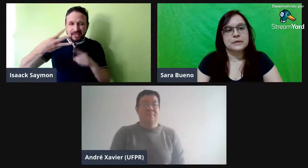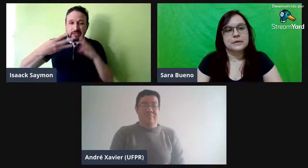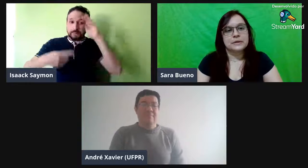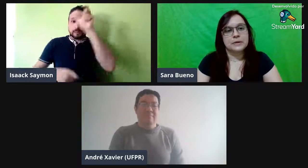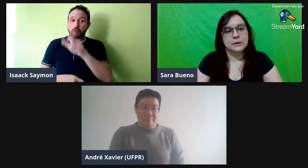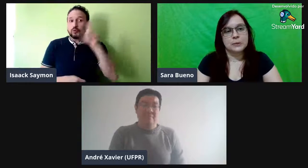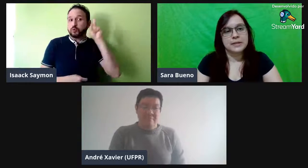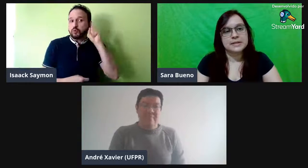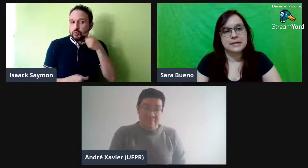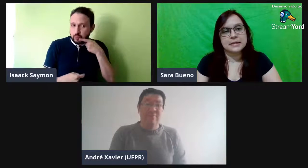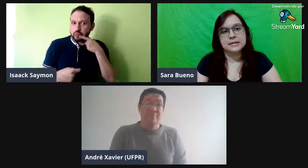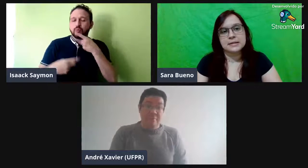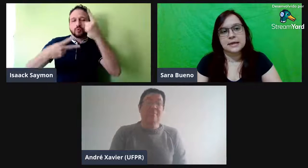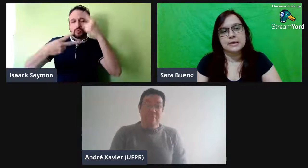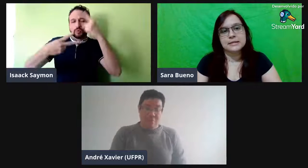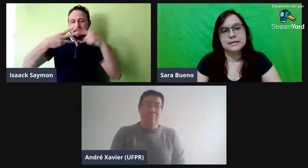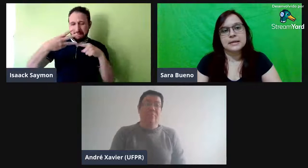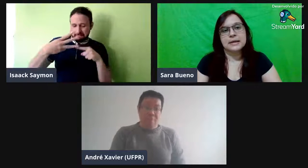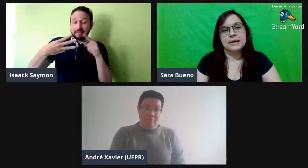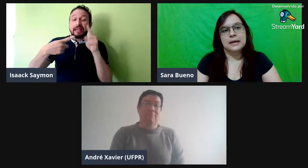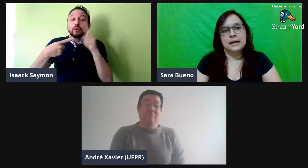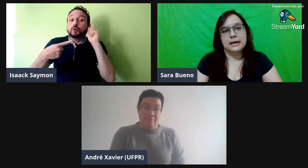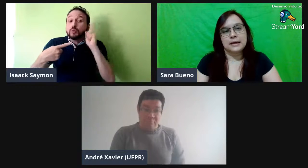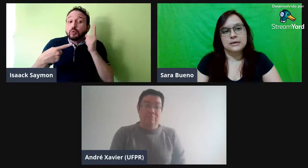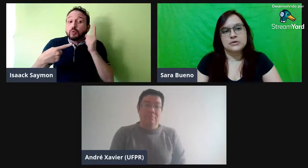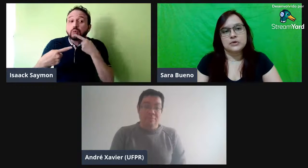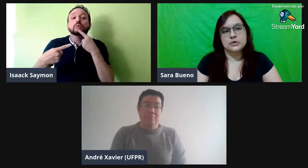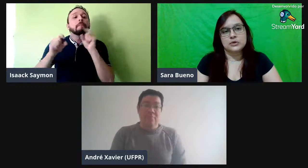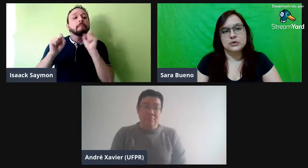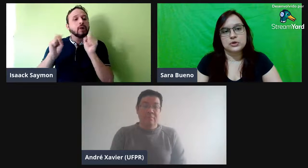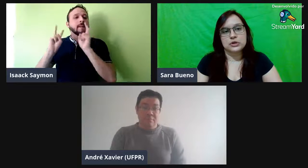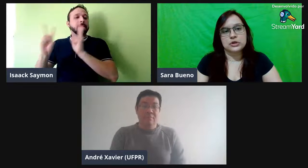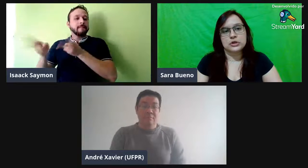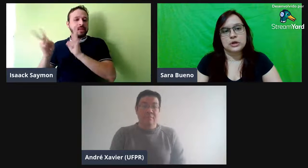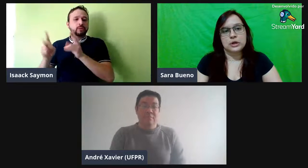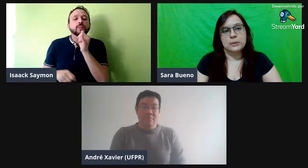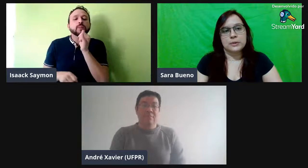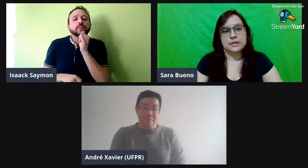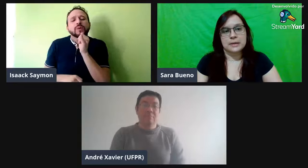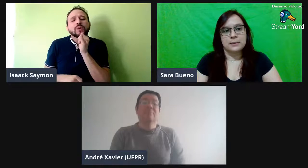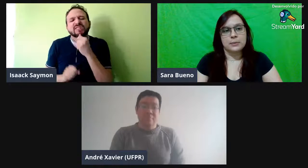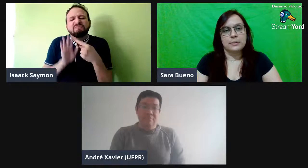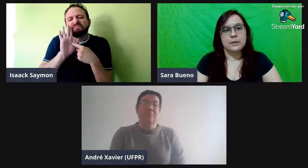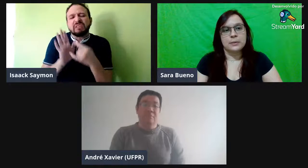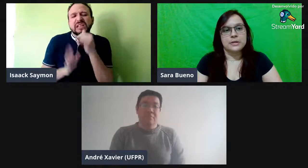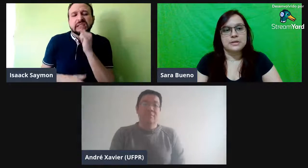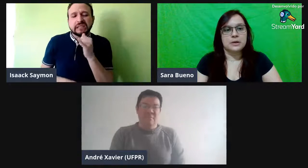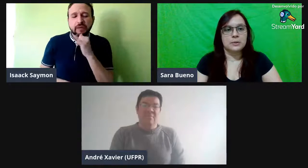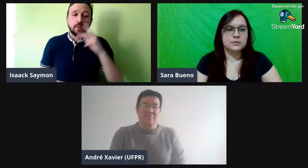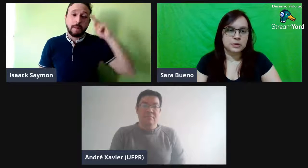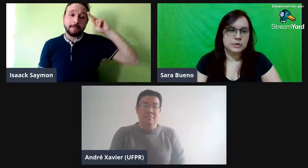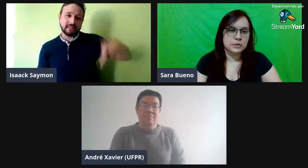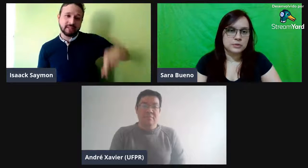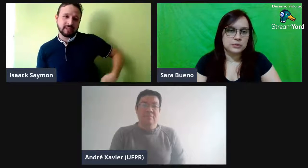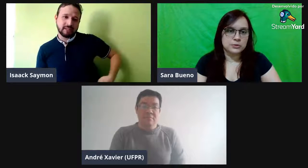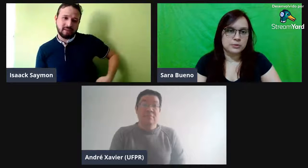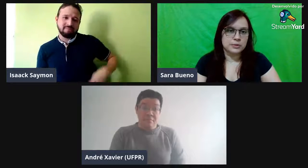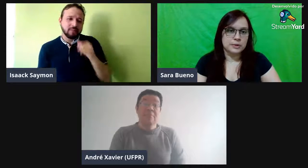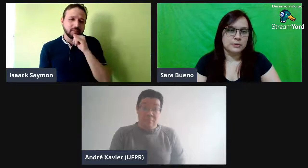Então, eu pensei antes em três situações de... Por exemplo, o primeiro pode ser o mesmo surdo. Primeiro.